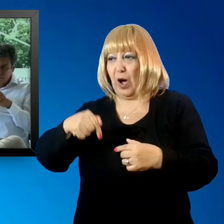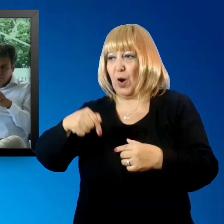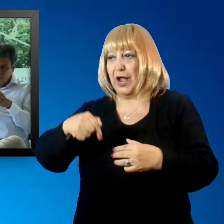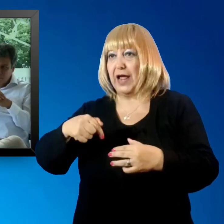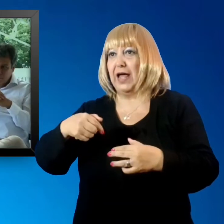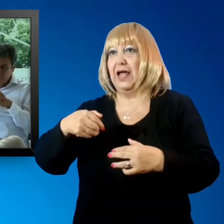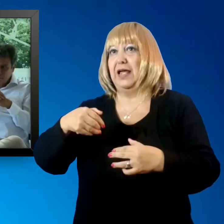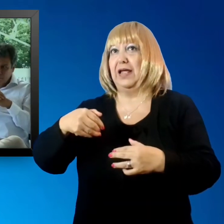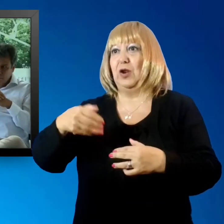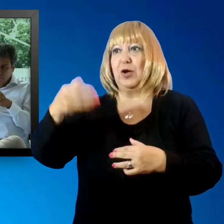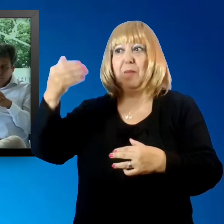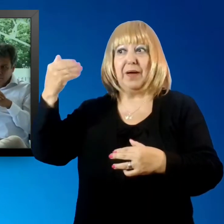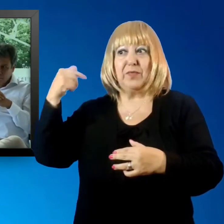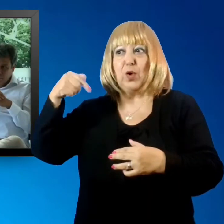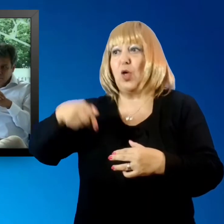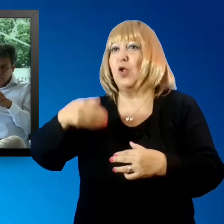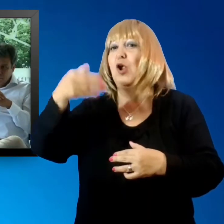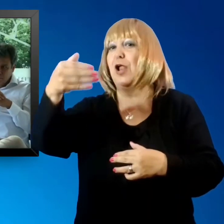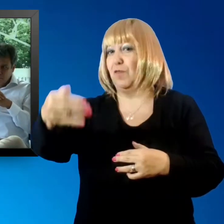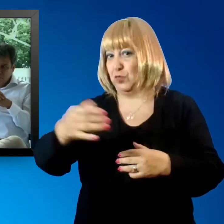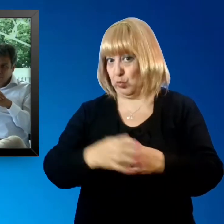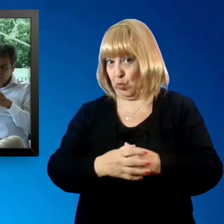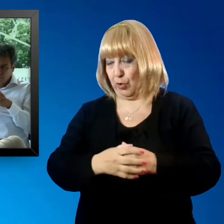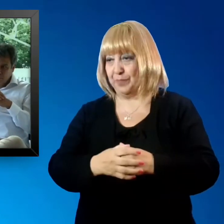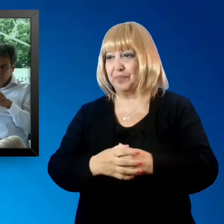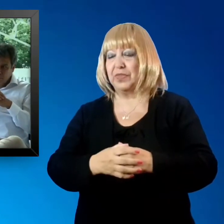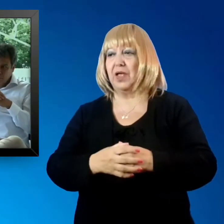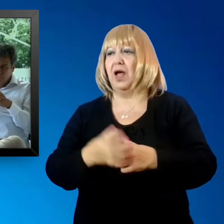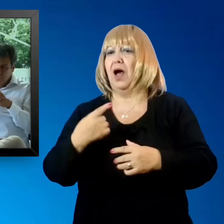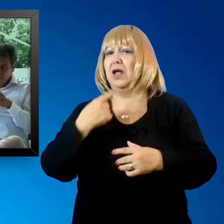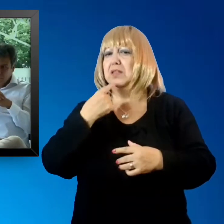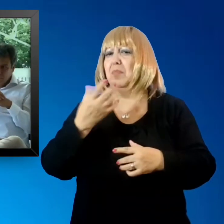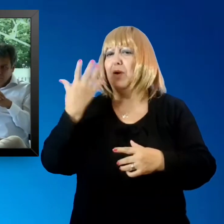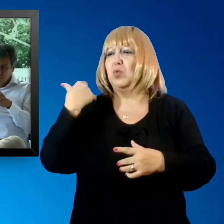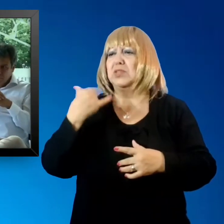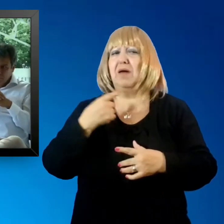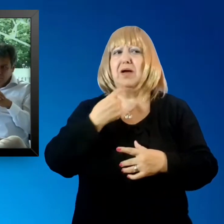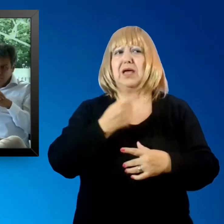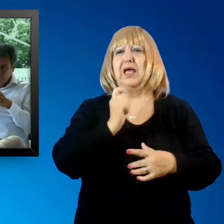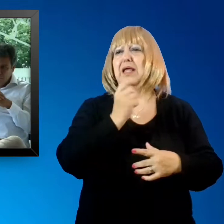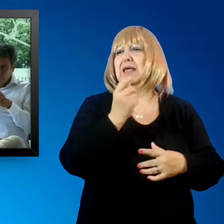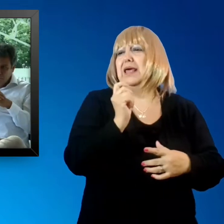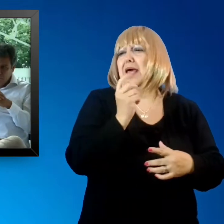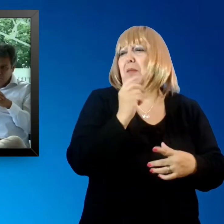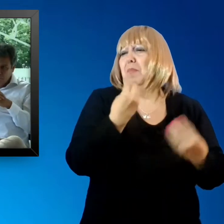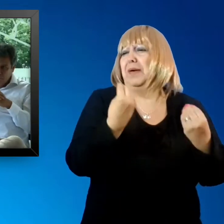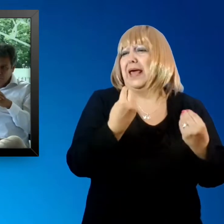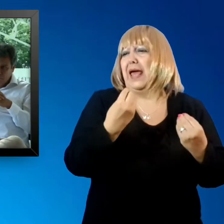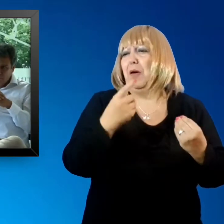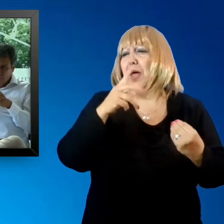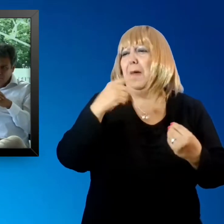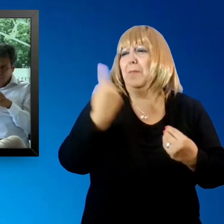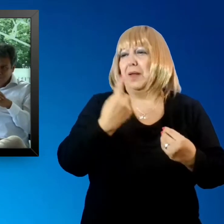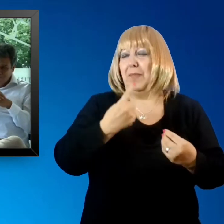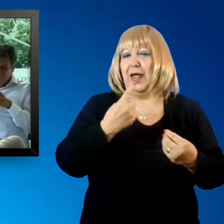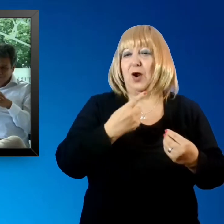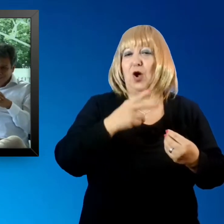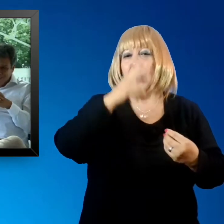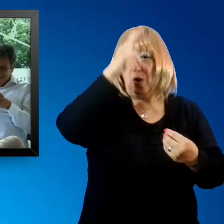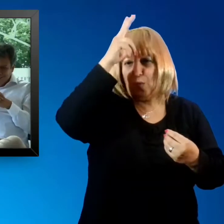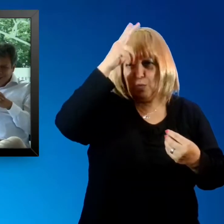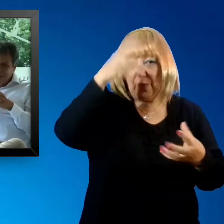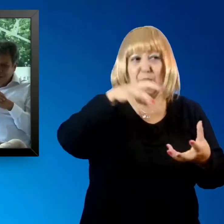Antes nos preguntábamos qué era primero, si el huevo o la gallina. Ahora debiésemos preguntarnos, ¿qué es primero, la ficción o la realidad?